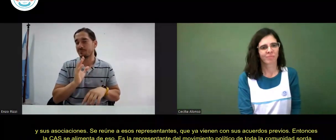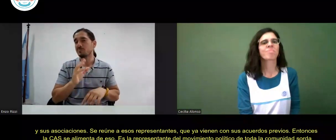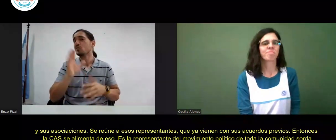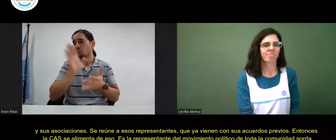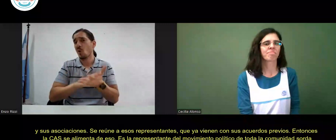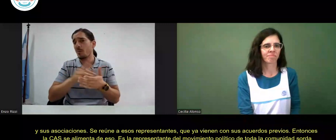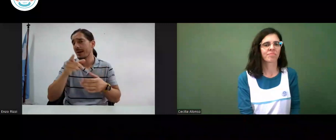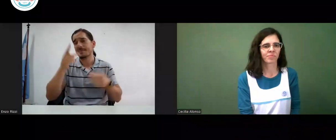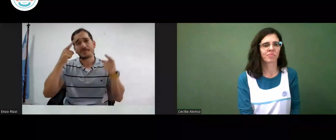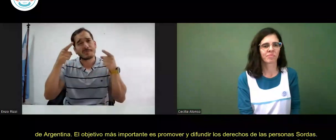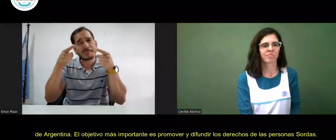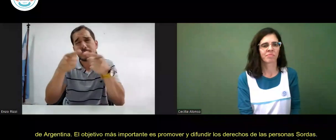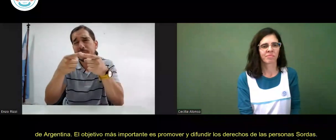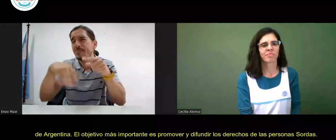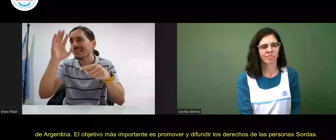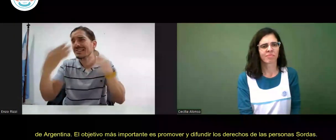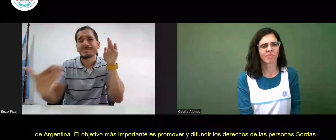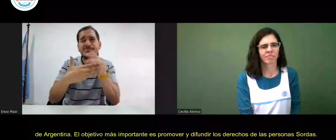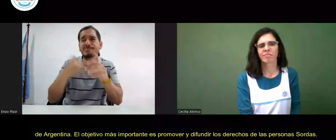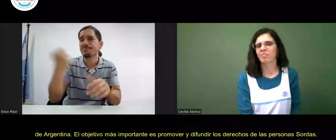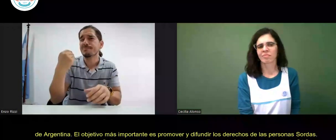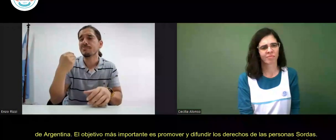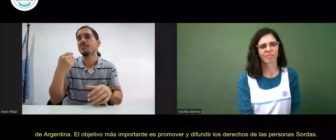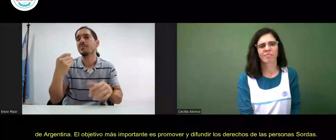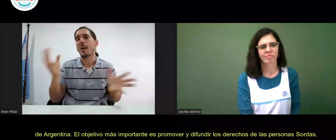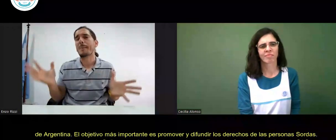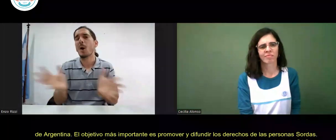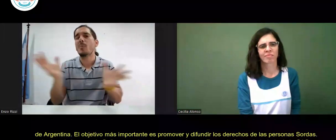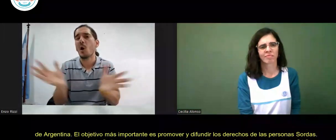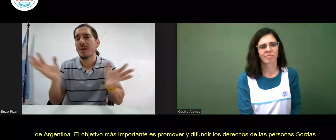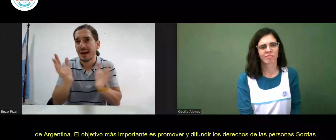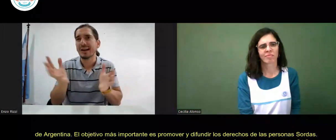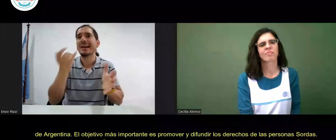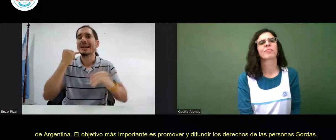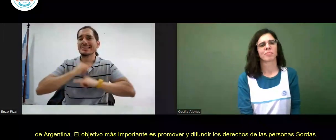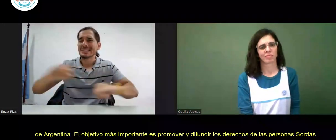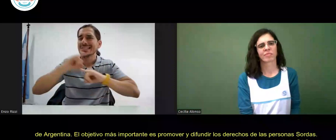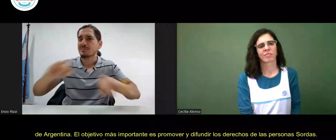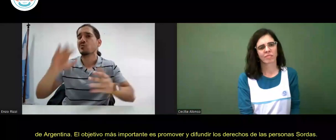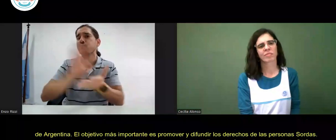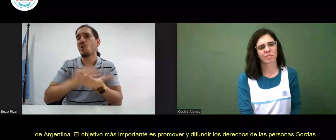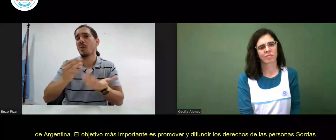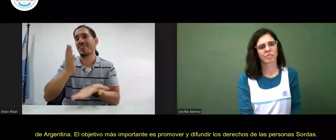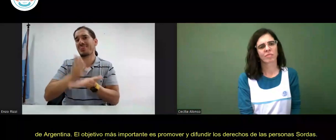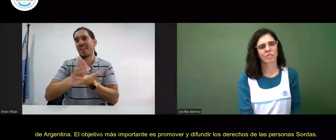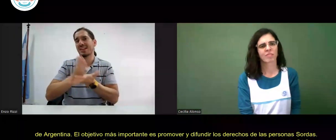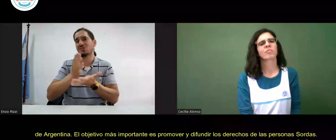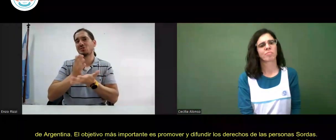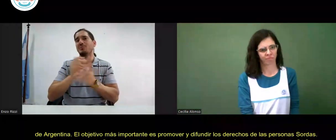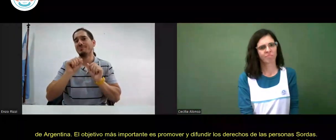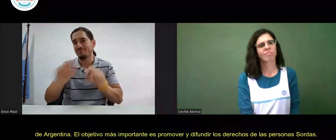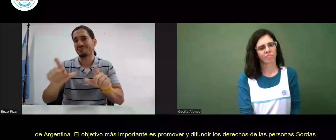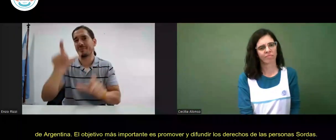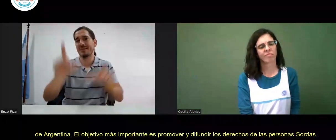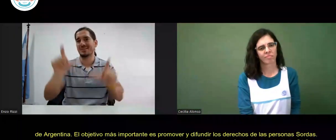El objetivo más importante es promover y difundir los derechos de las personas